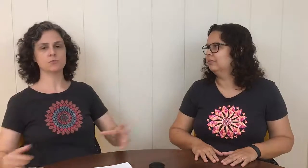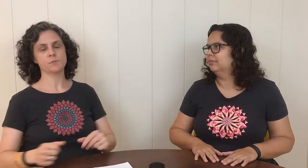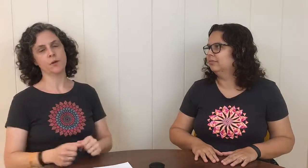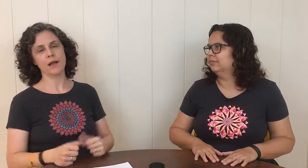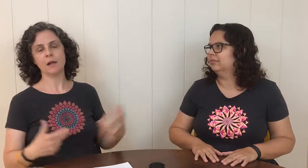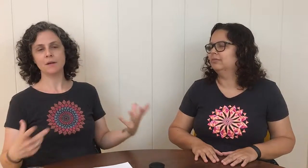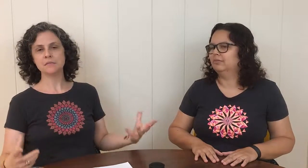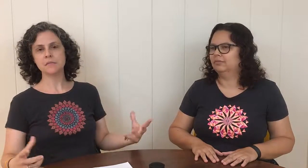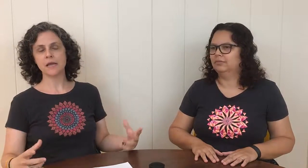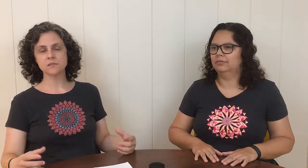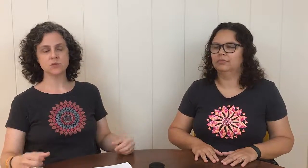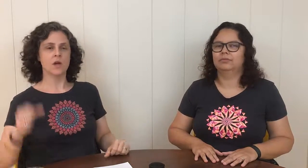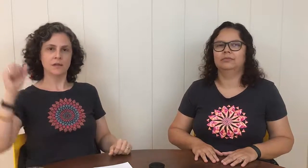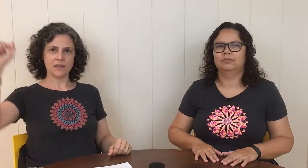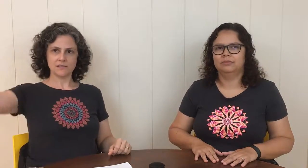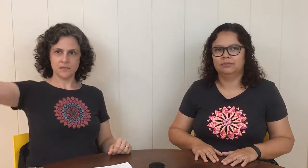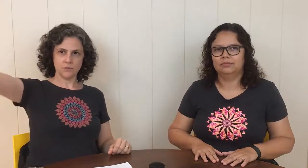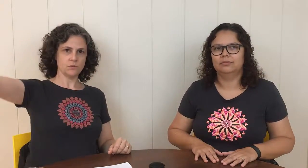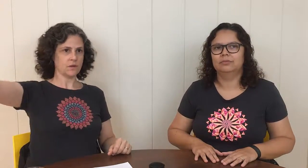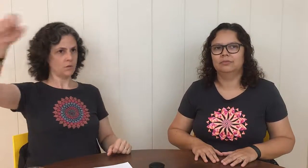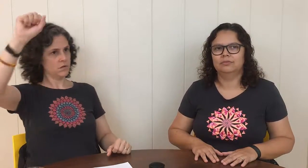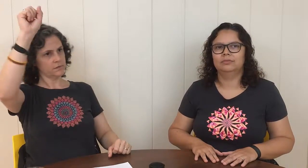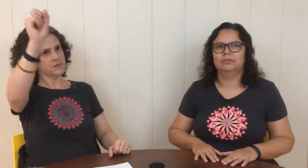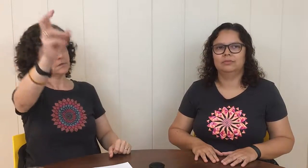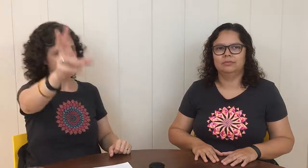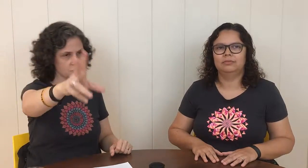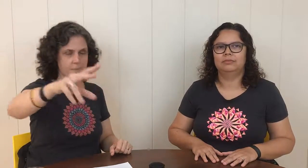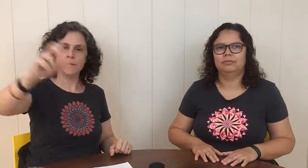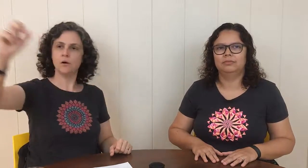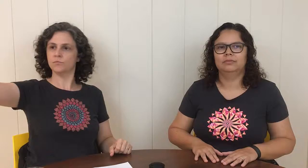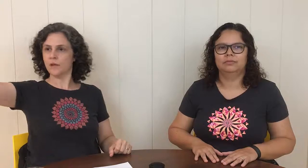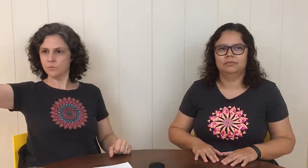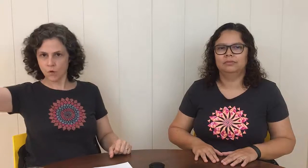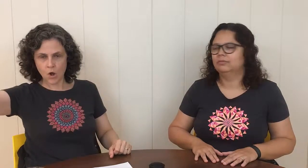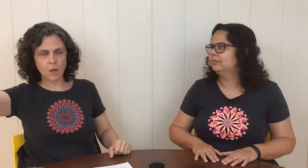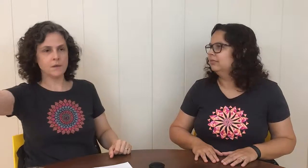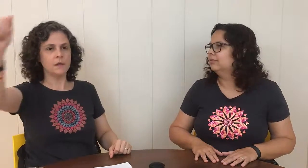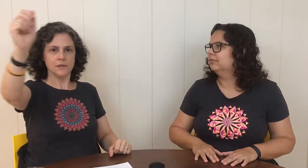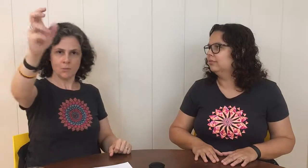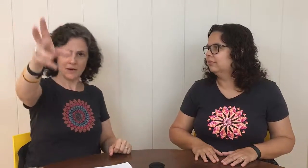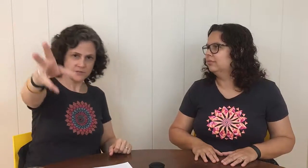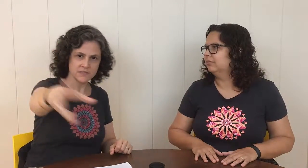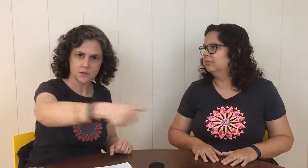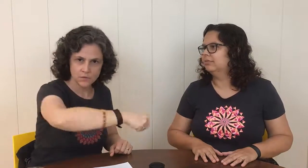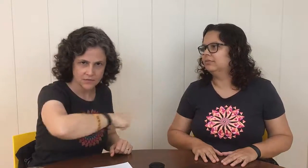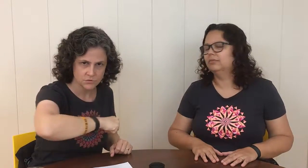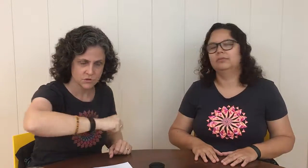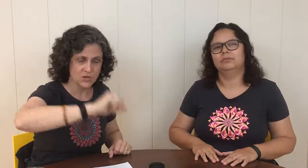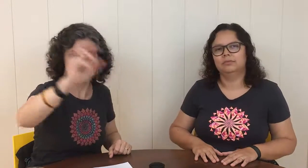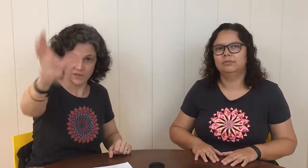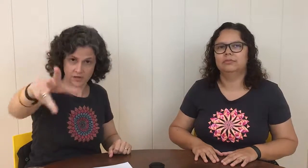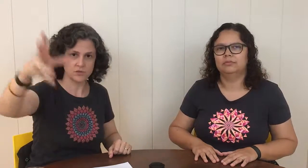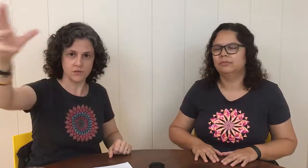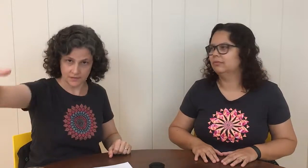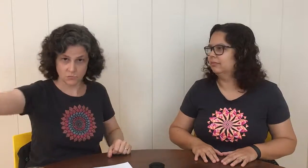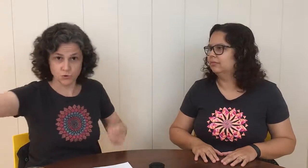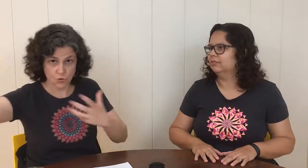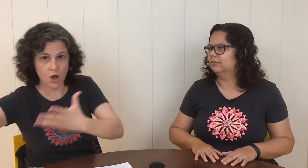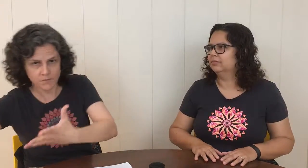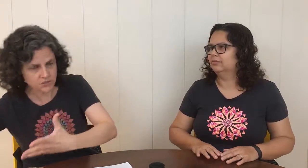de explorar. É a camélia cinense, está dizendo que do Taiwan, está dizendo que é do Japão, tem um nome. Tem uma classificação, no caso dos chás verdes, que tem os nomes.